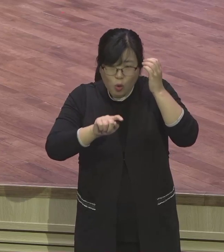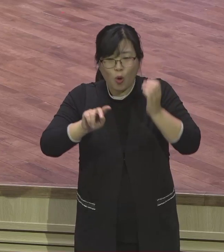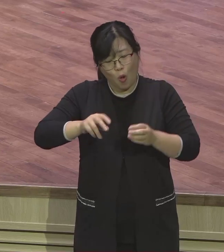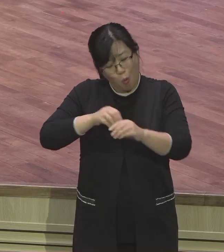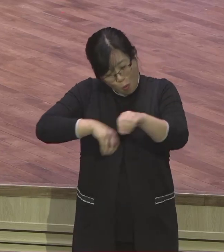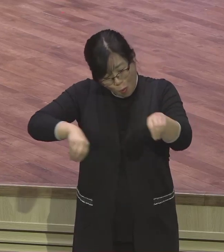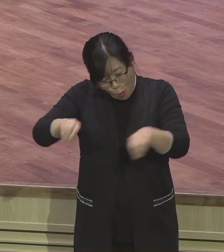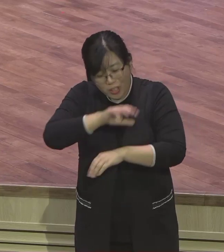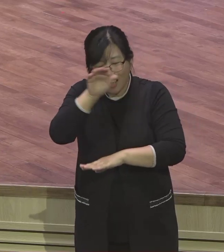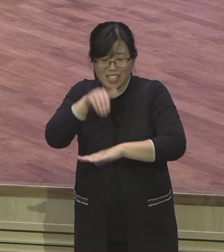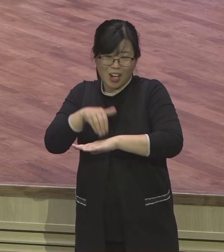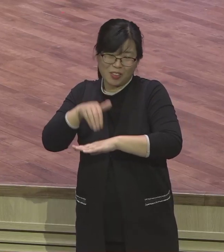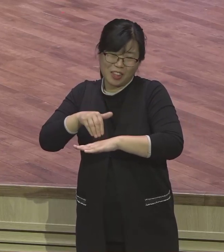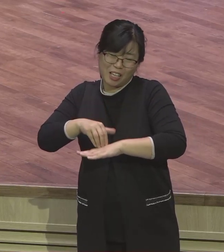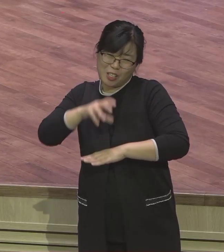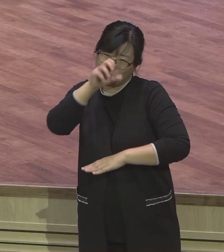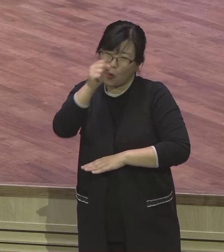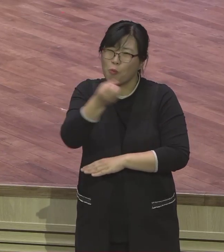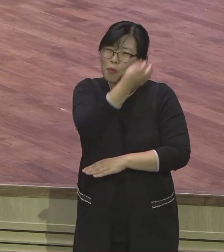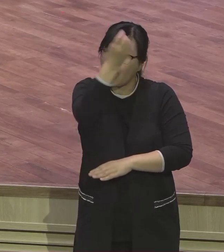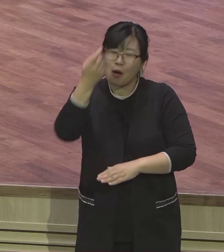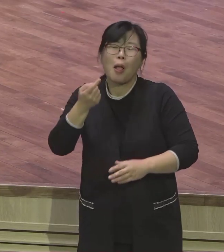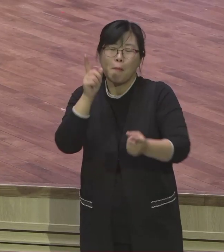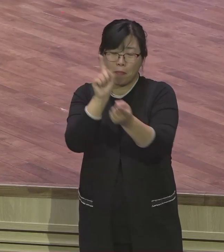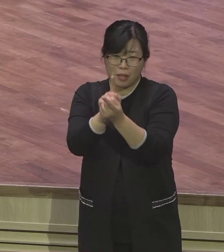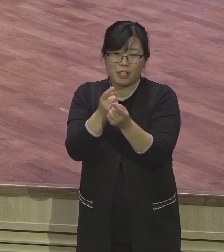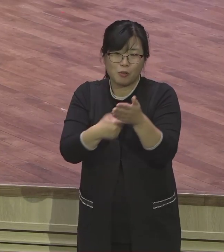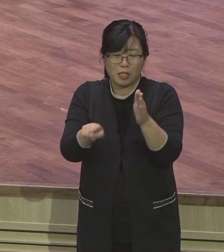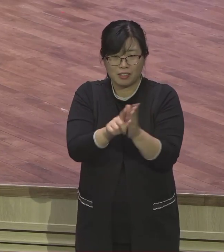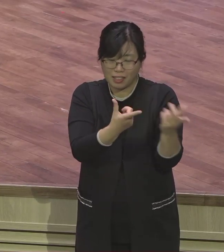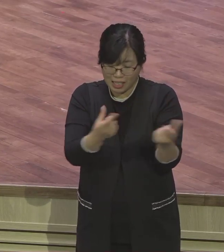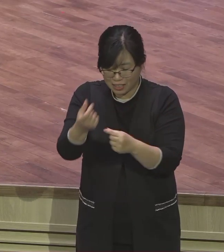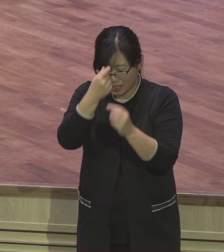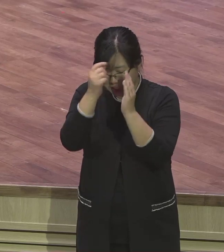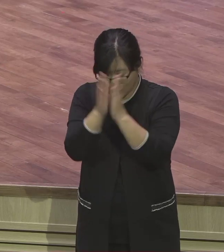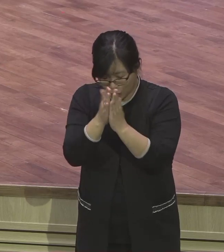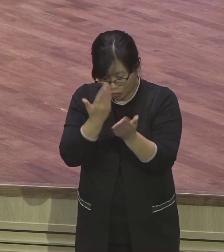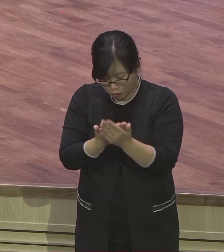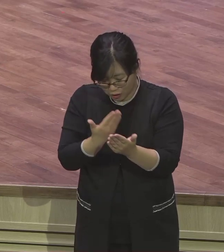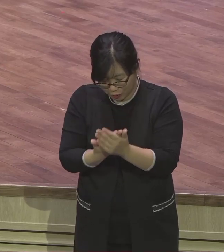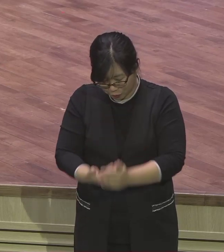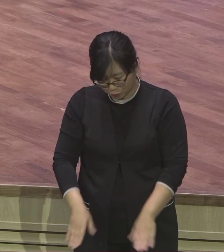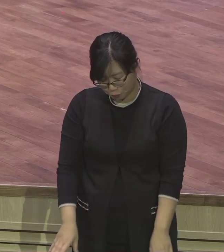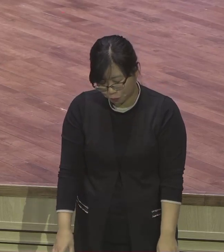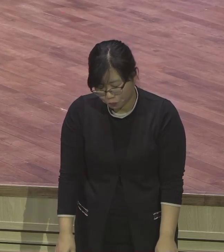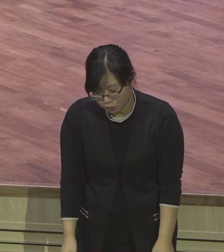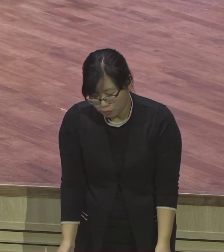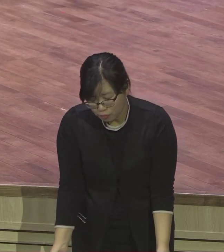되겠다라 주여 맺혀 기도하겠습니다 주여 사랑해 주시옵소서 이 모든 연단이